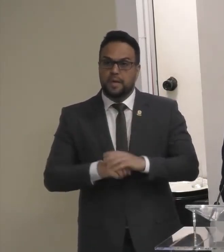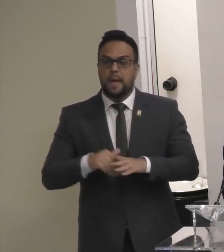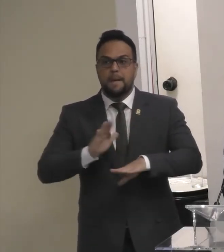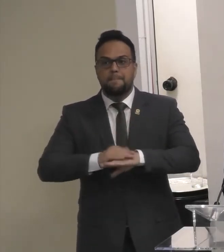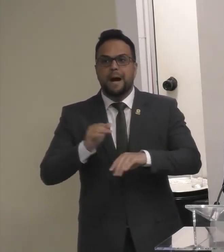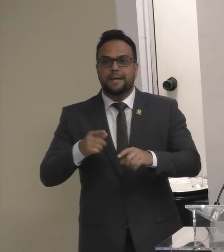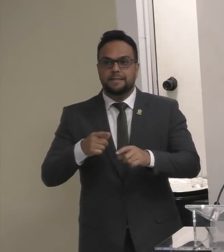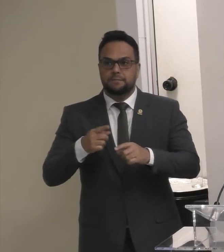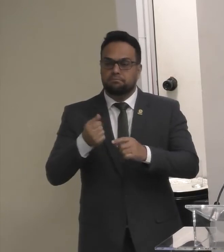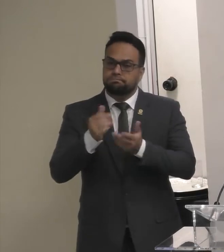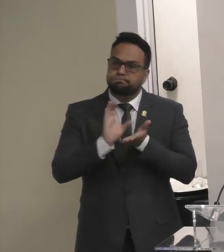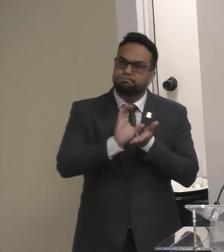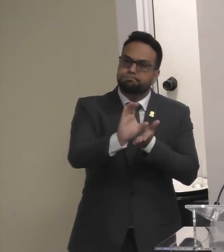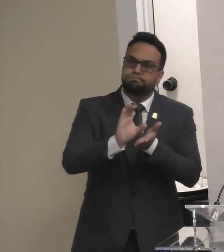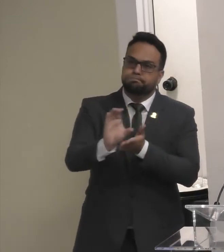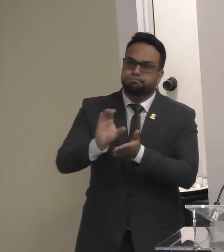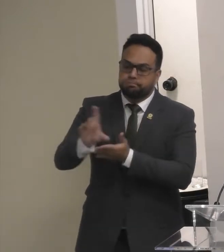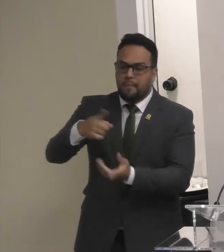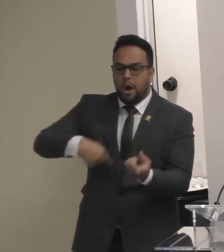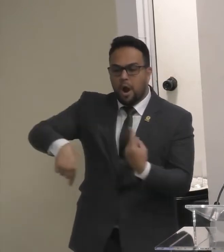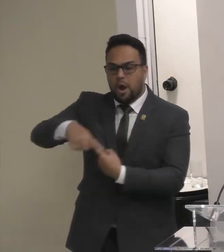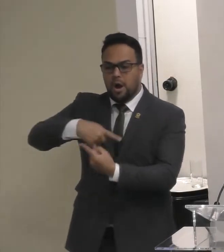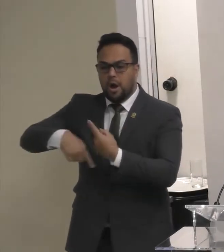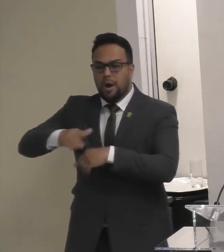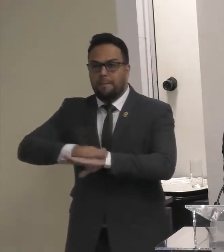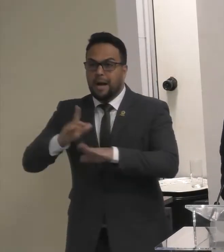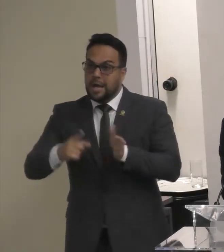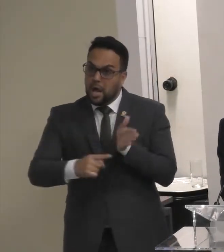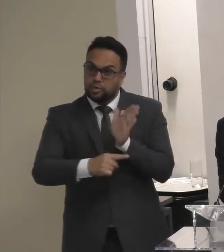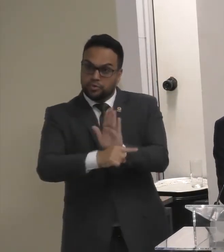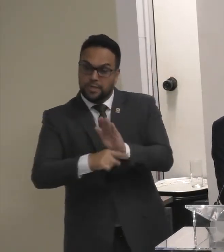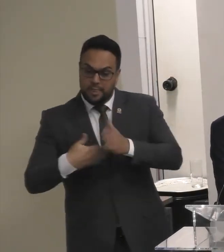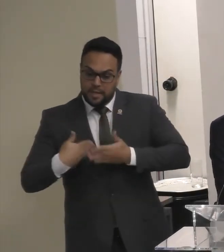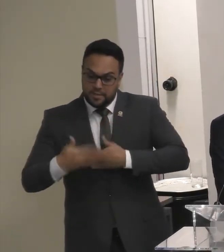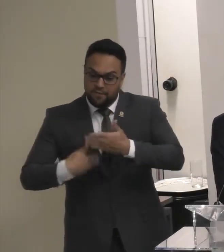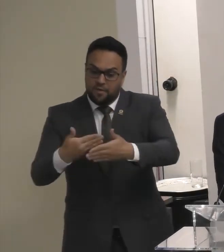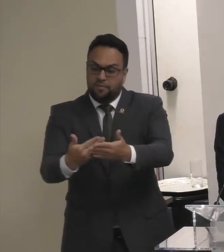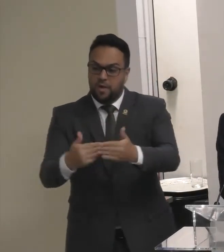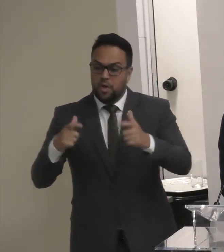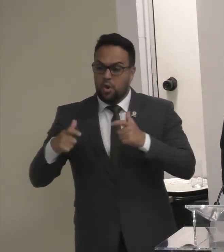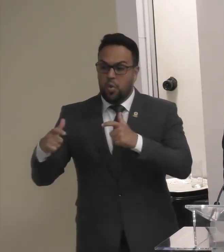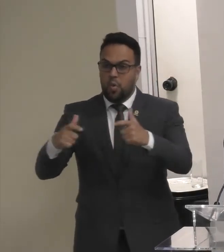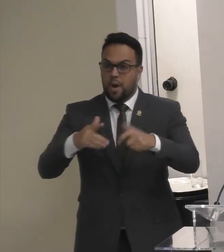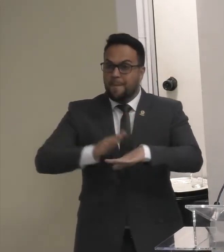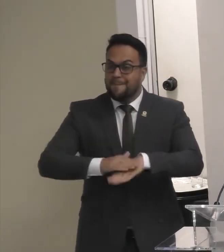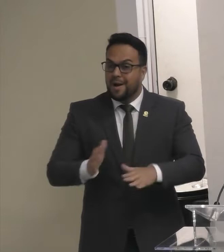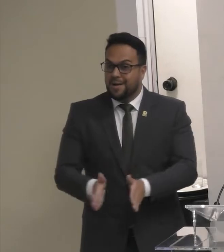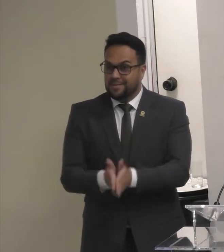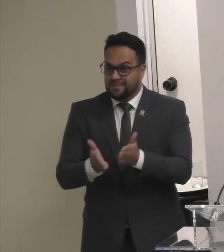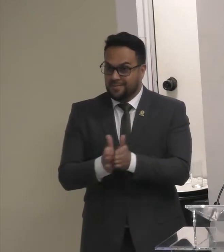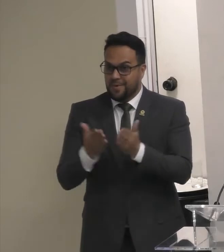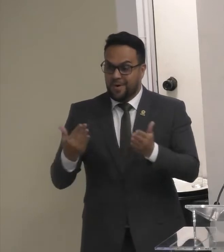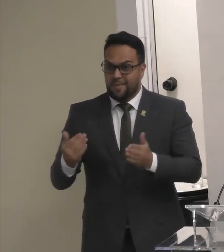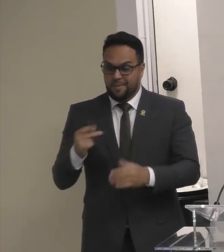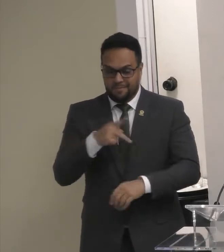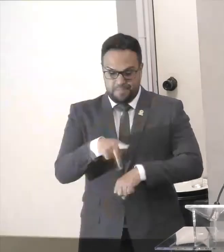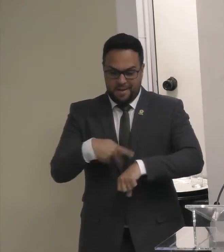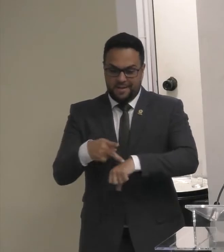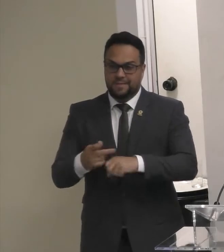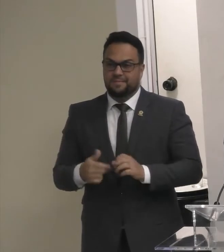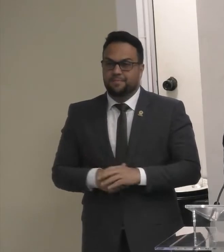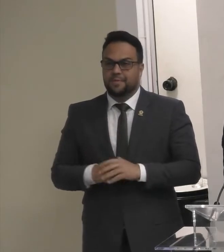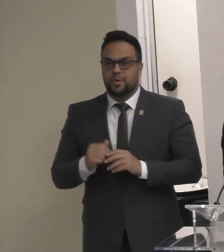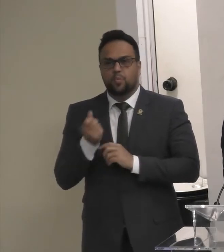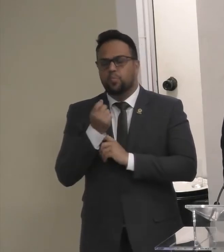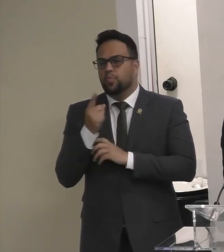recursos Nesses municípios Ajudando a desenvolver As regiões Mais pobres Do país Para finalizar Ministro